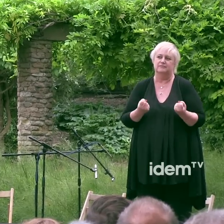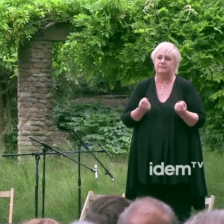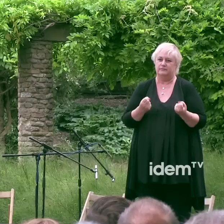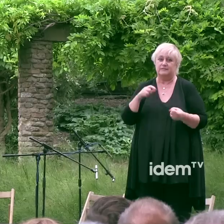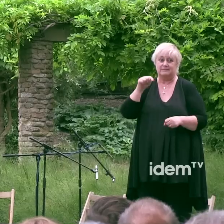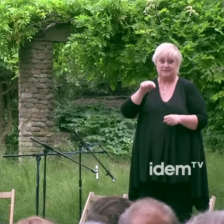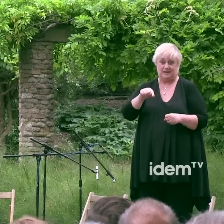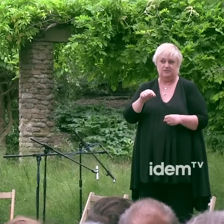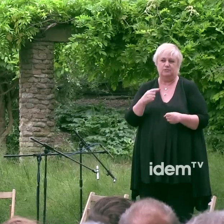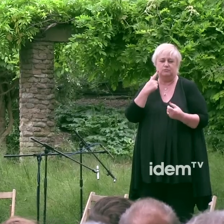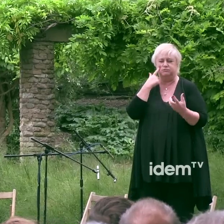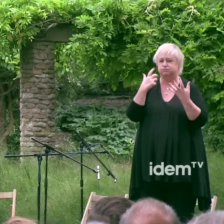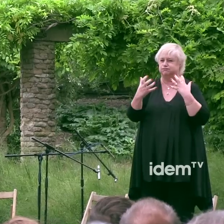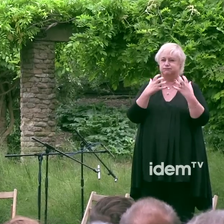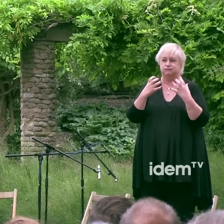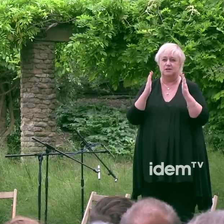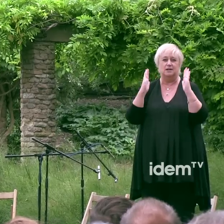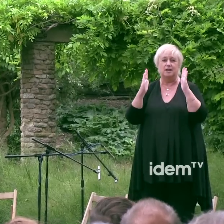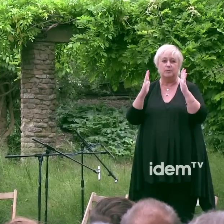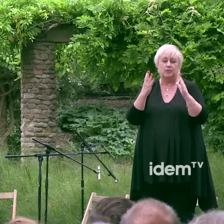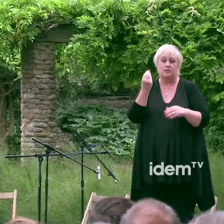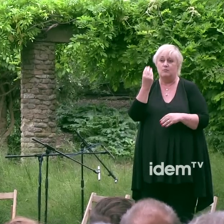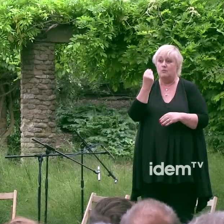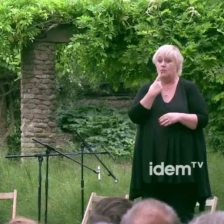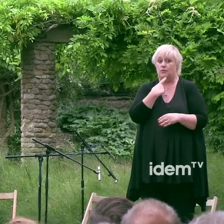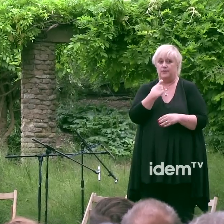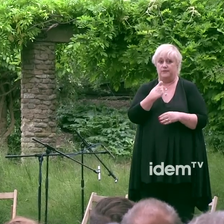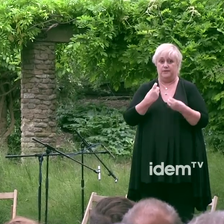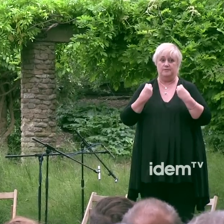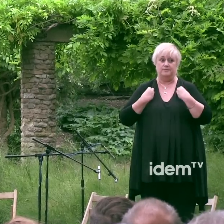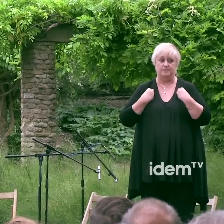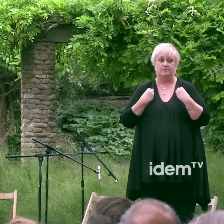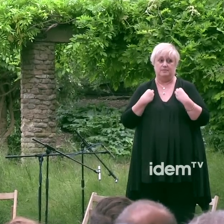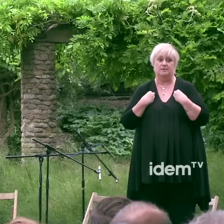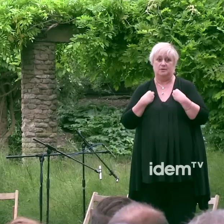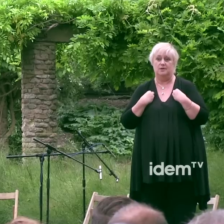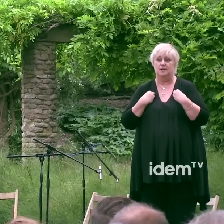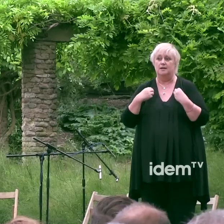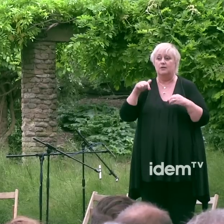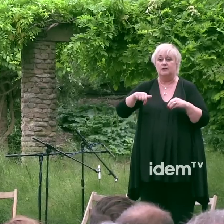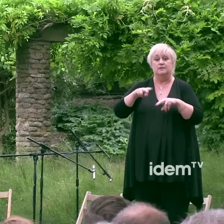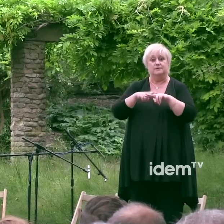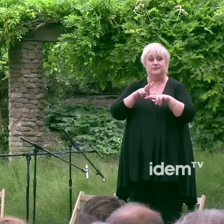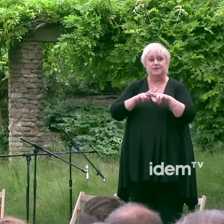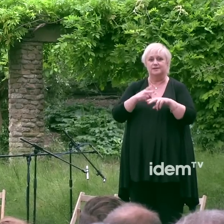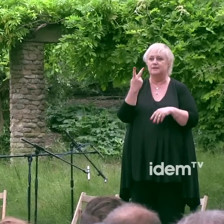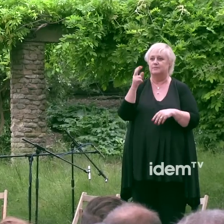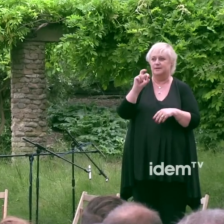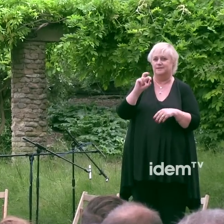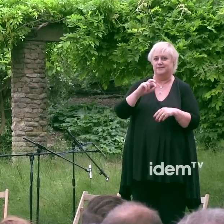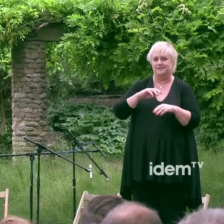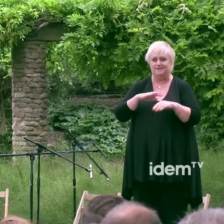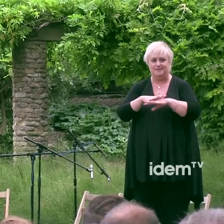especial rellevància en uns moments tan difícils com els que estem vivint. La commemoració d'aquest 20è memorial coincideix amb la creixent